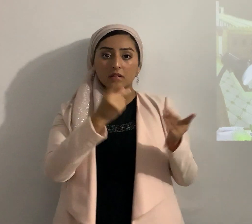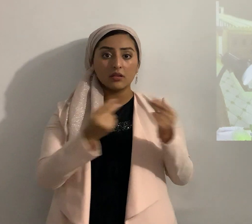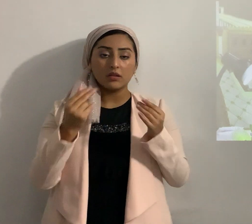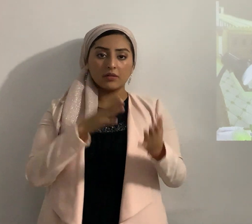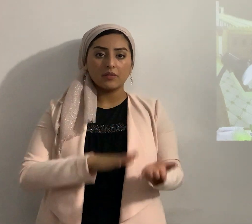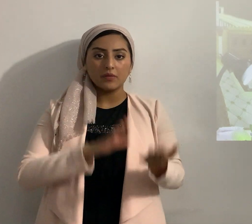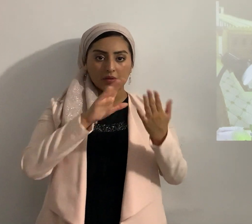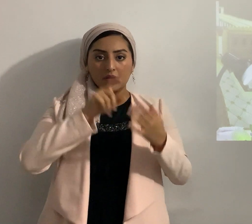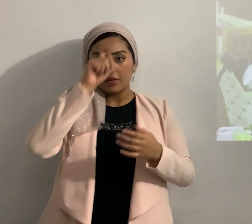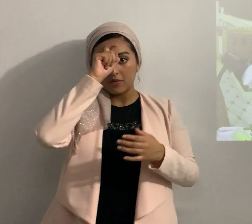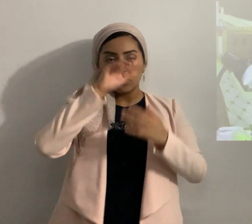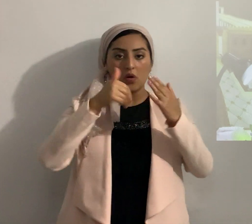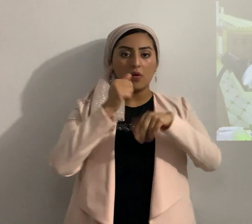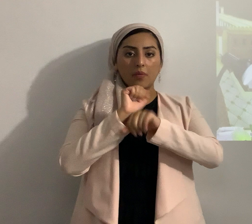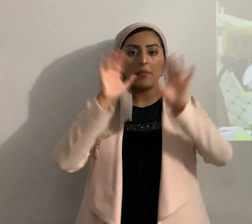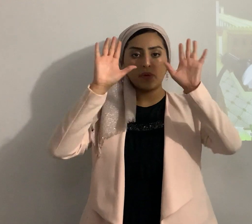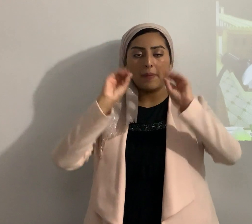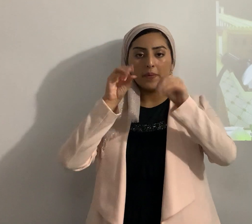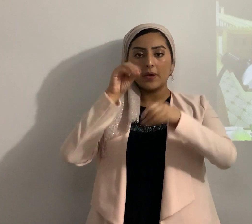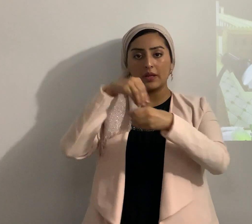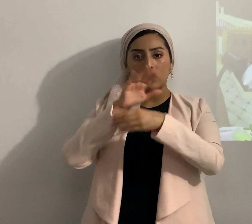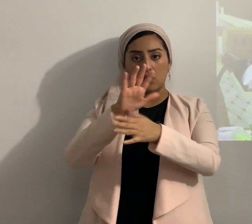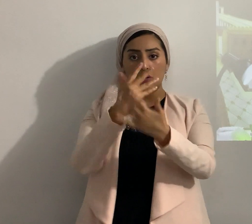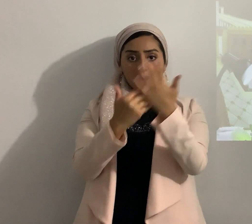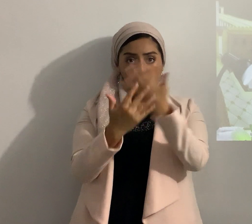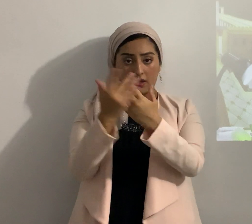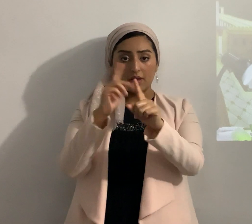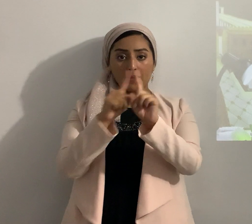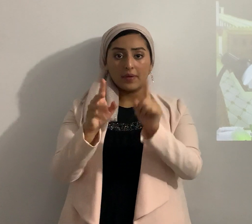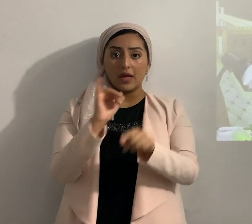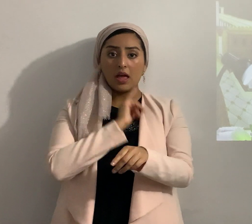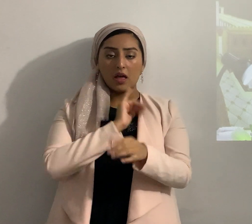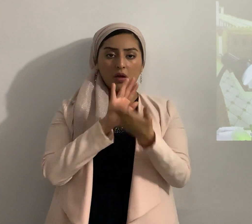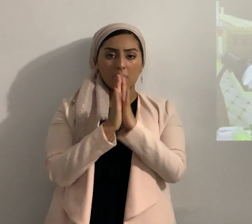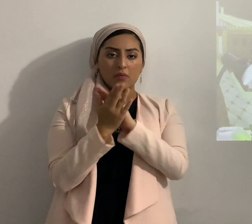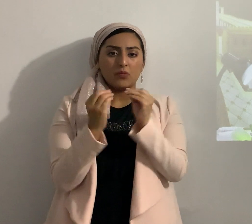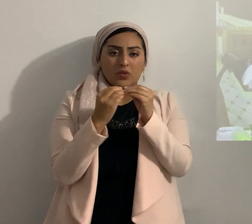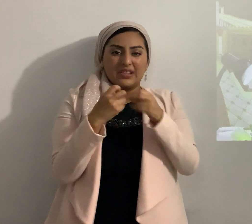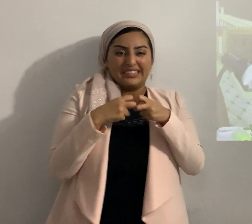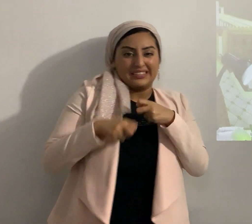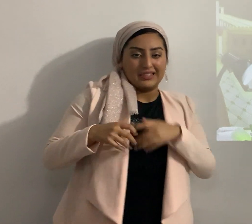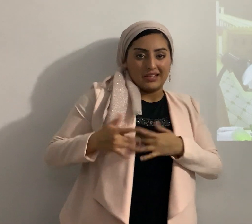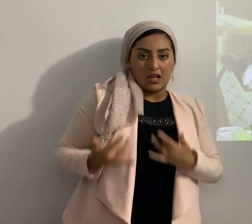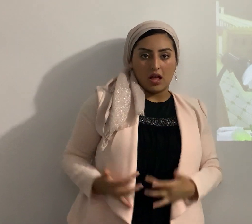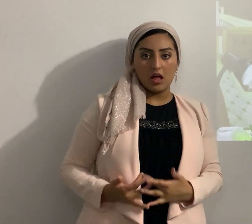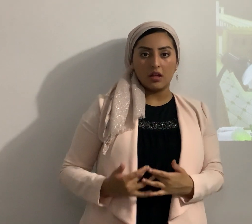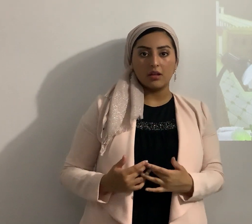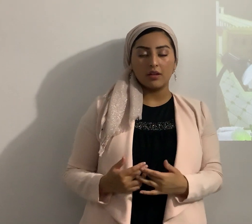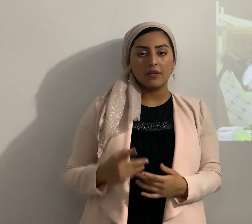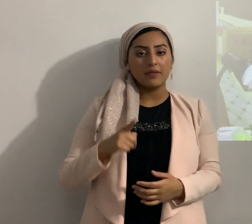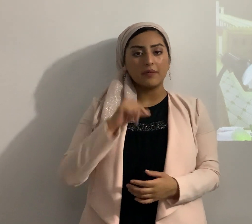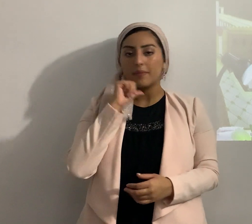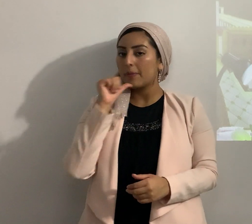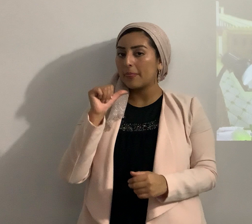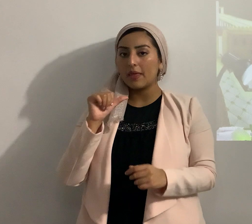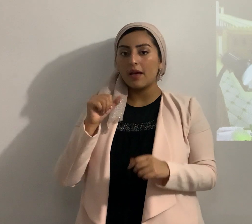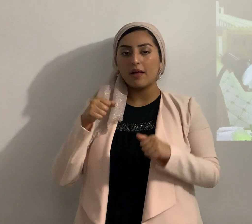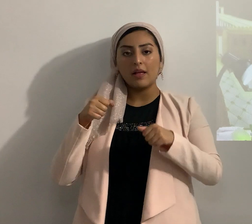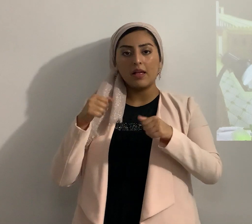todas las maravillas que he puesto en tu mano pero yo endureceré su corazón de modo que no dejará ir al pueblo ¿cómo